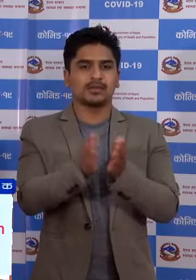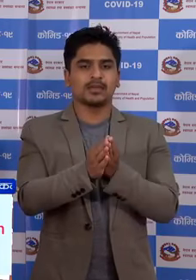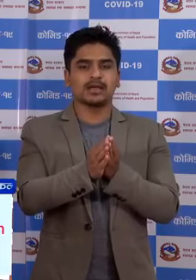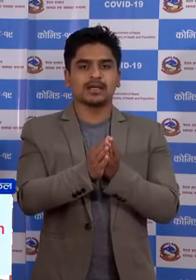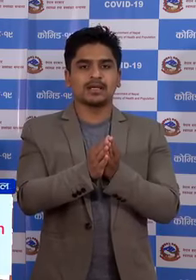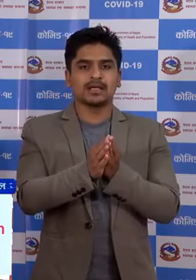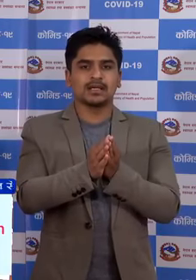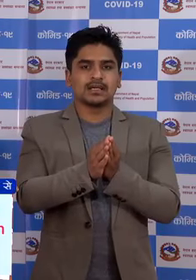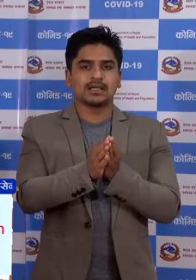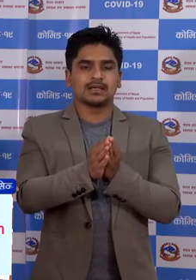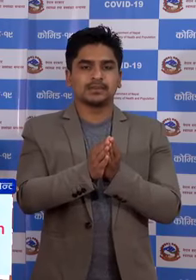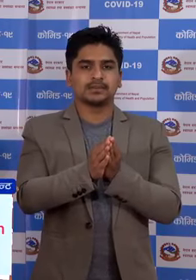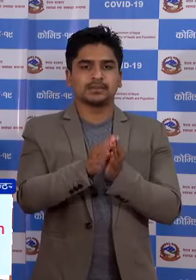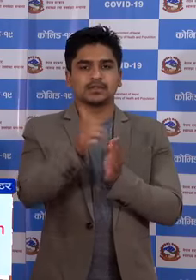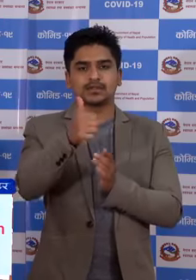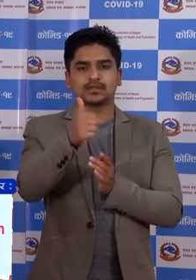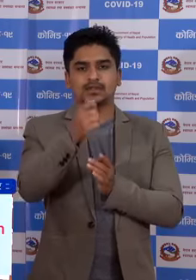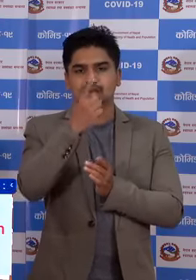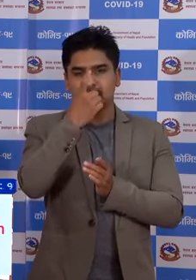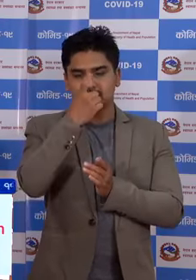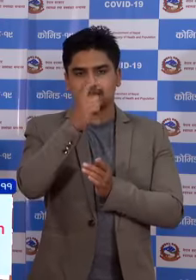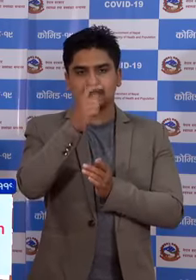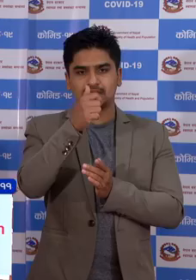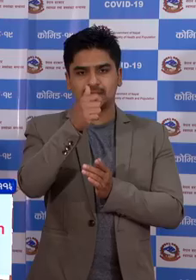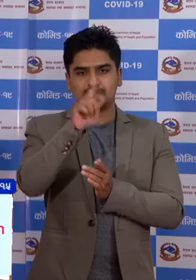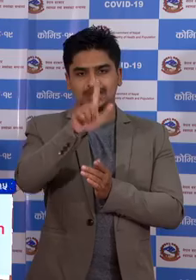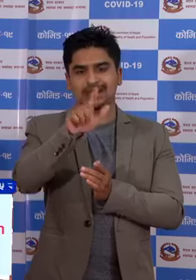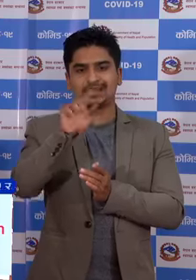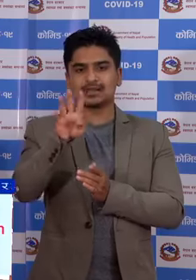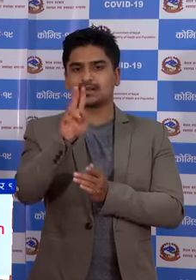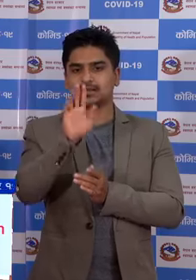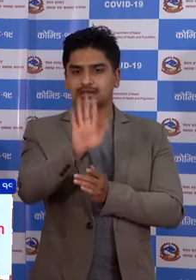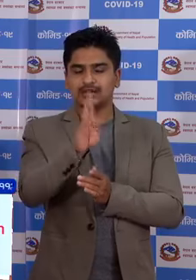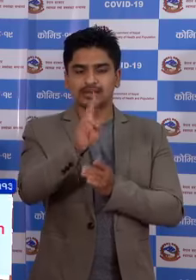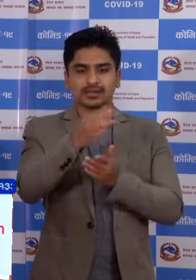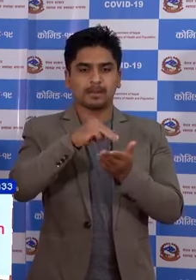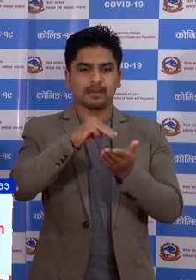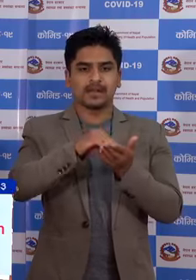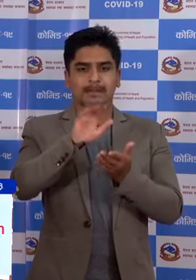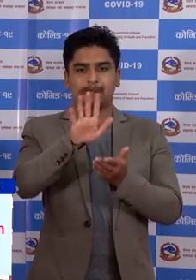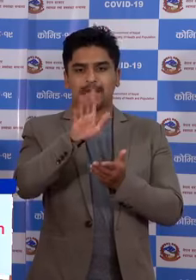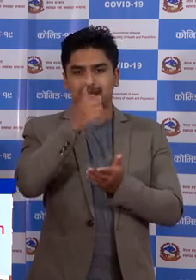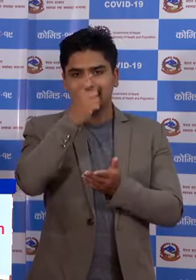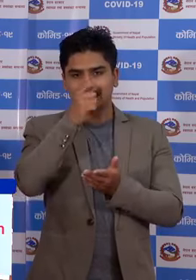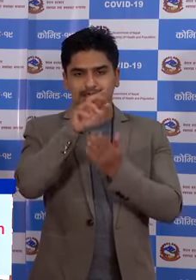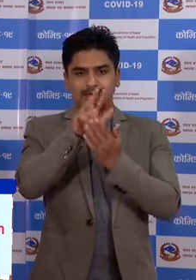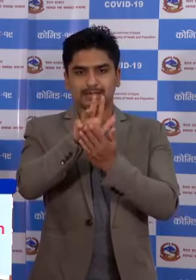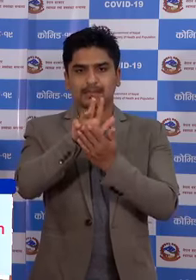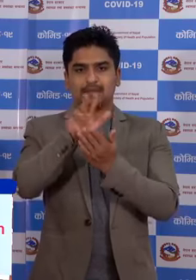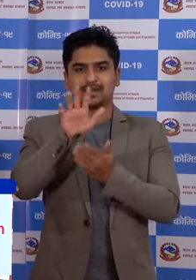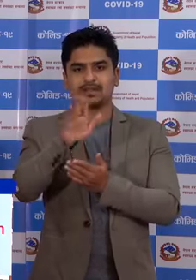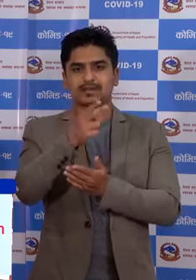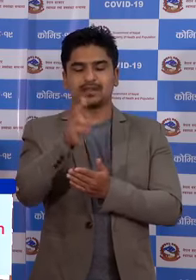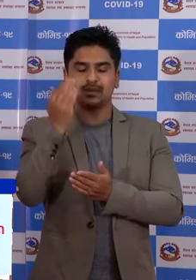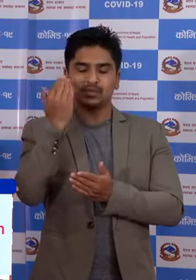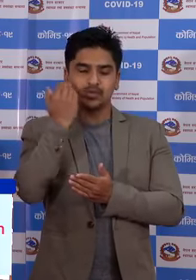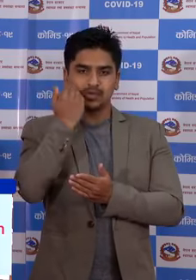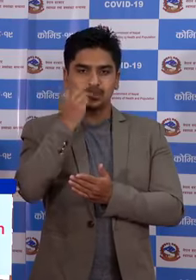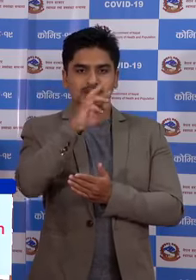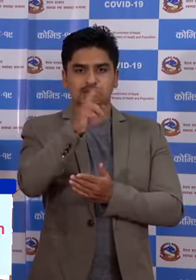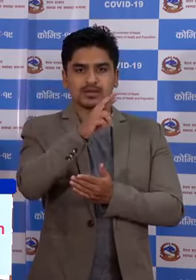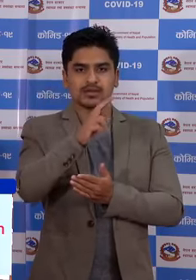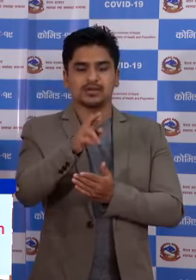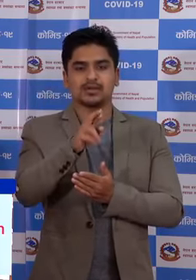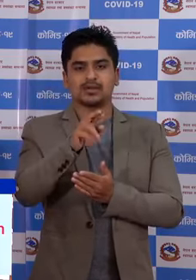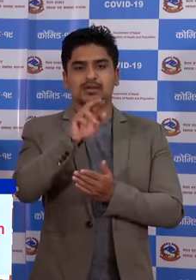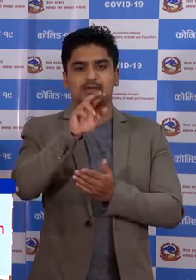जम्मा संख्या 6-4 जना तेश मद्दे 595 जना पूरुष र